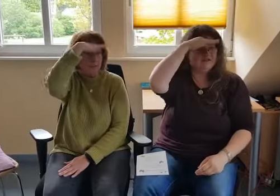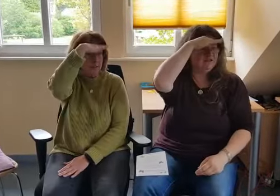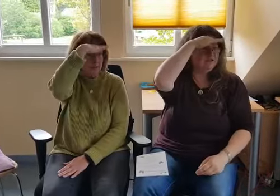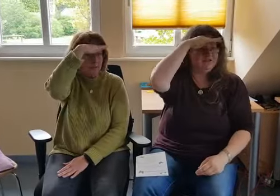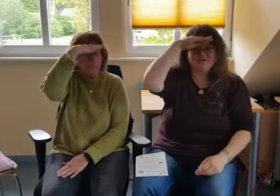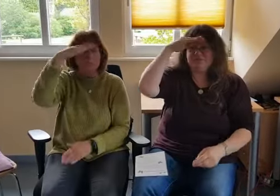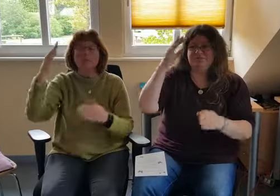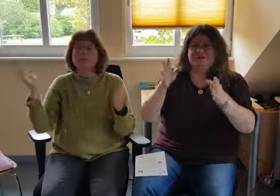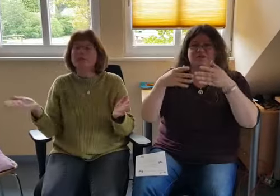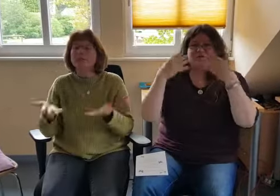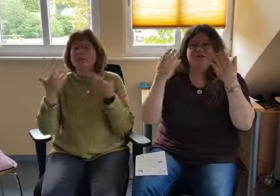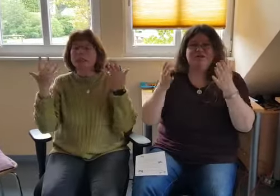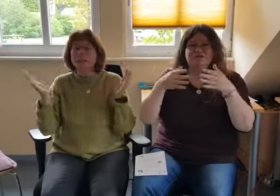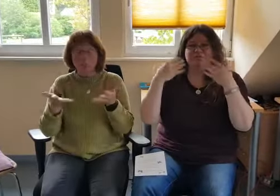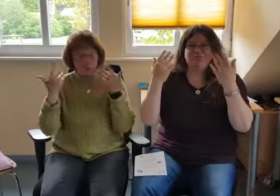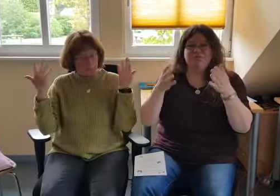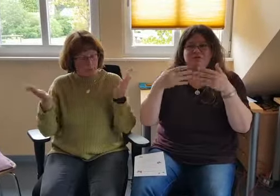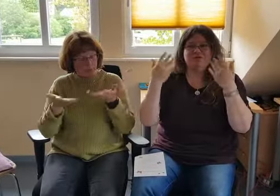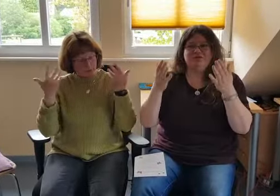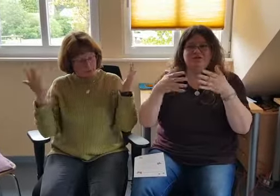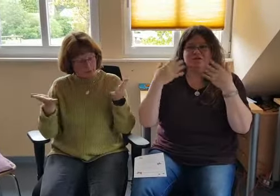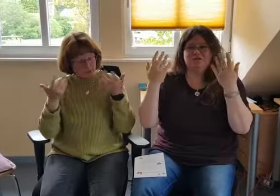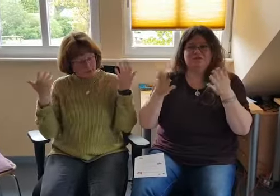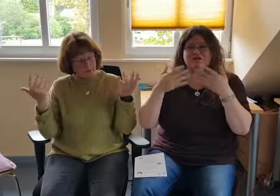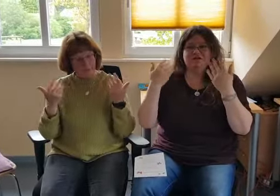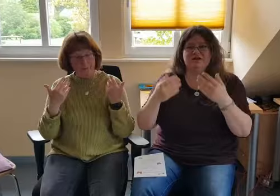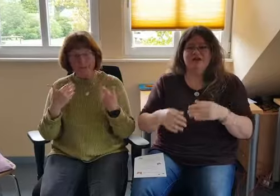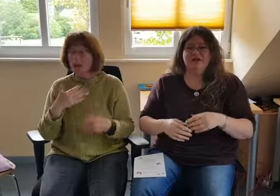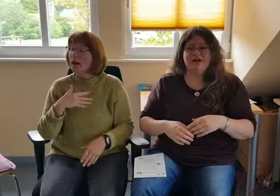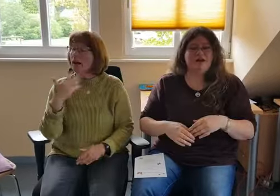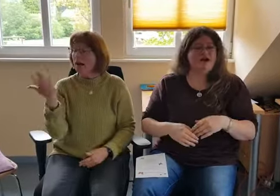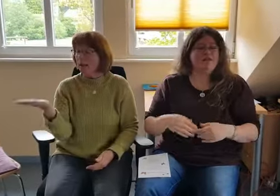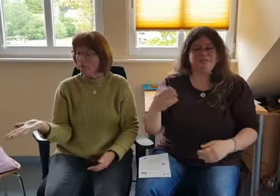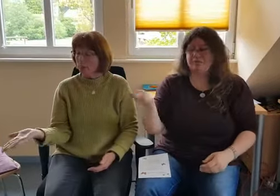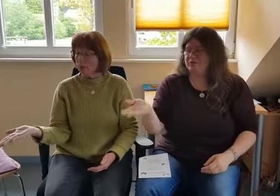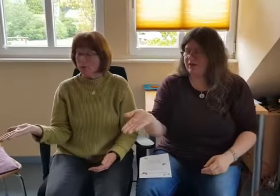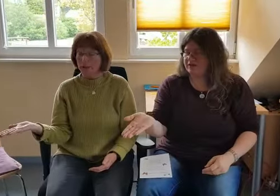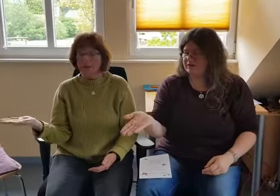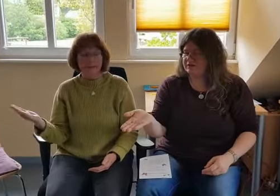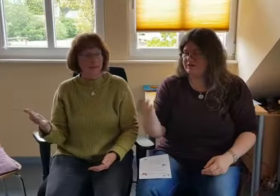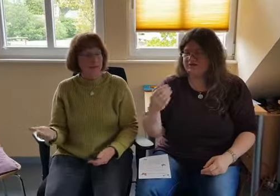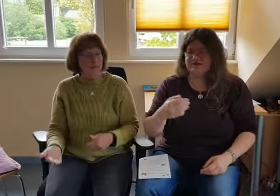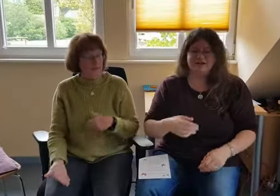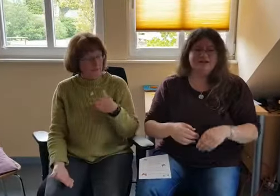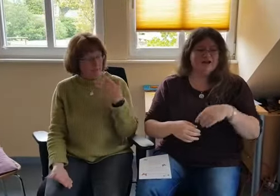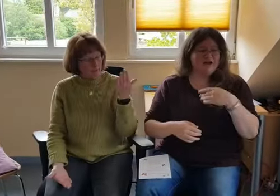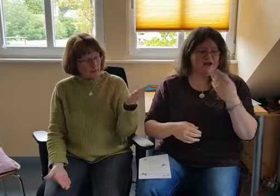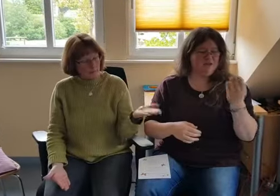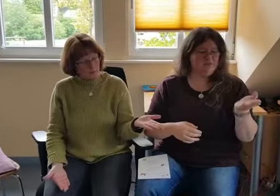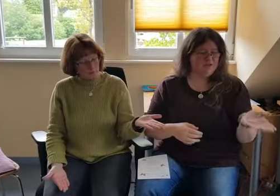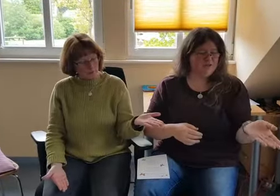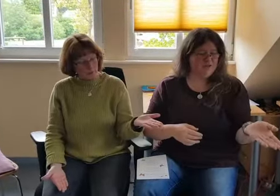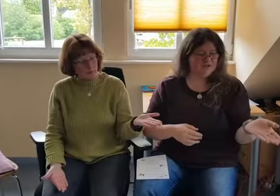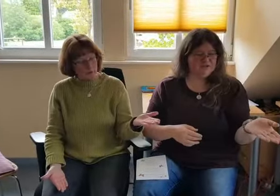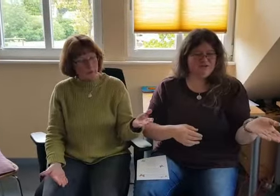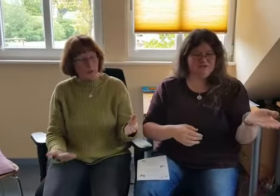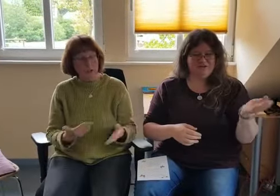mit viel Blütenduft. Ein Blüter hier, ein Blüter dort.